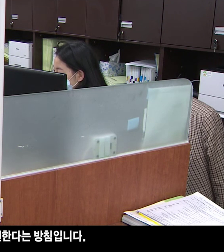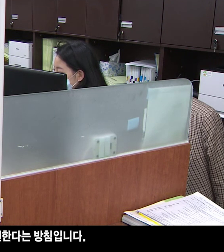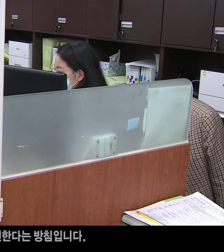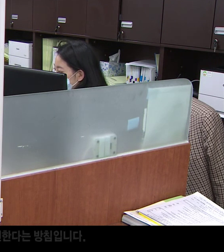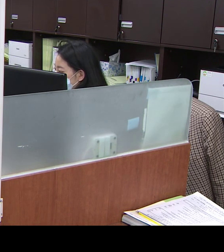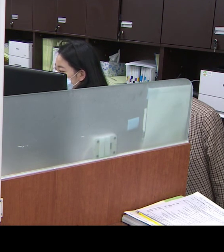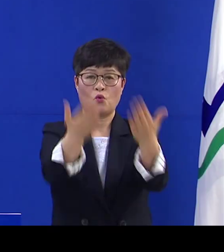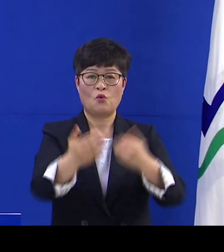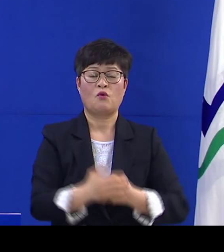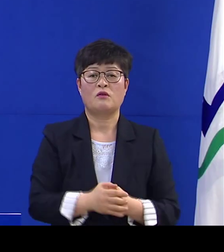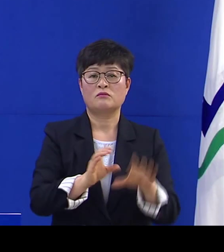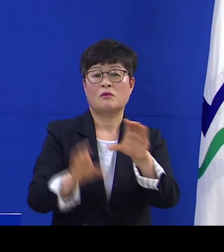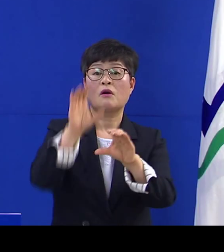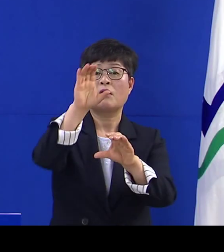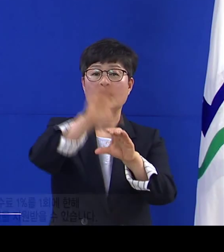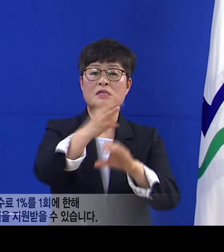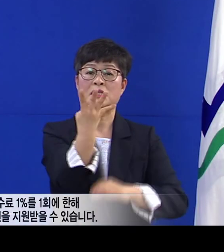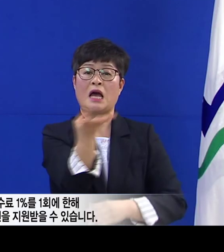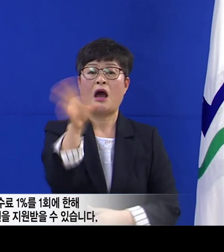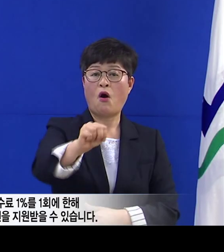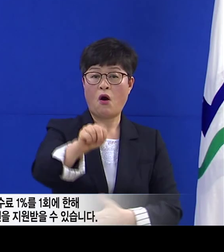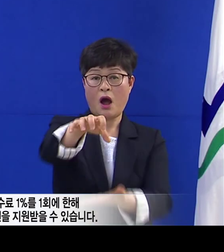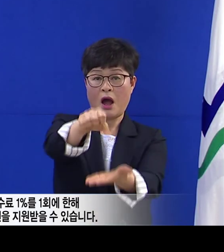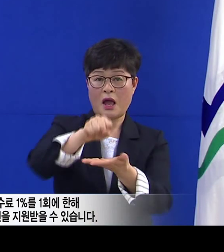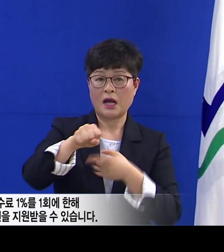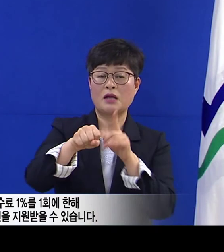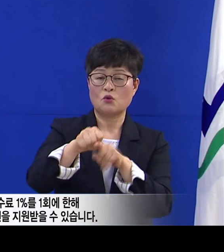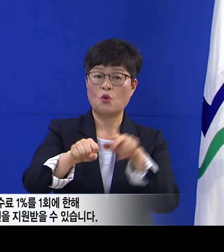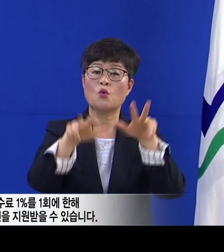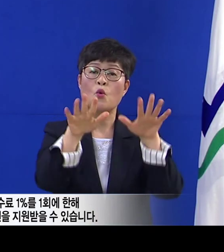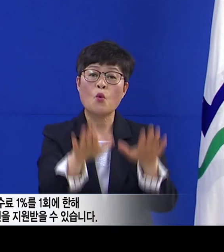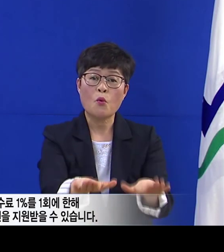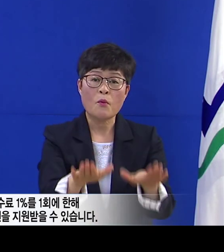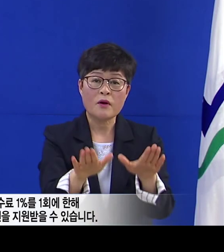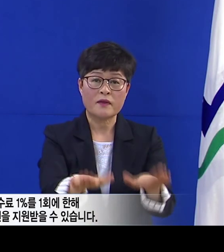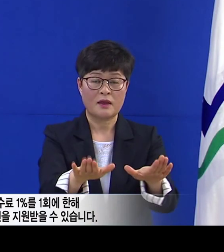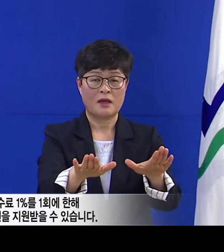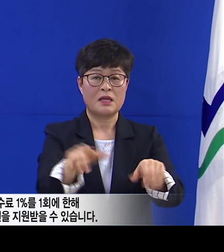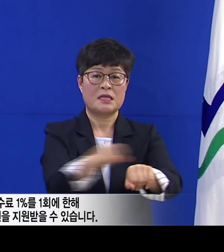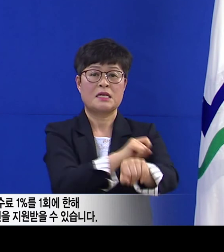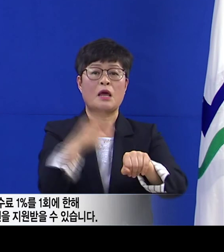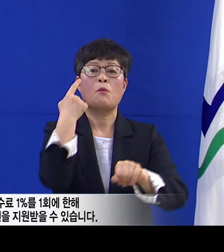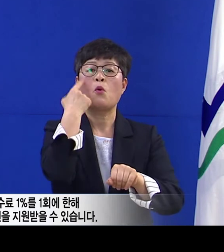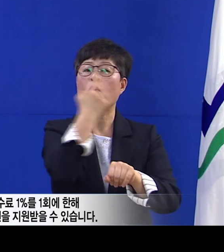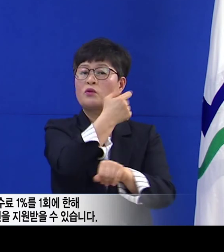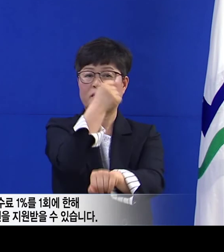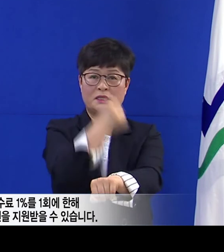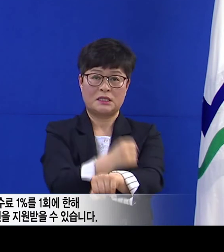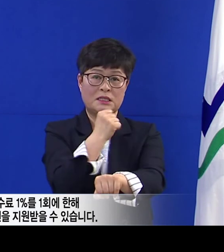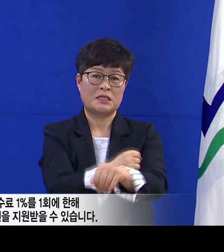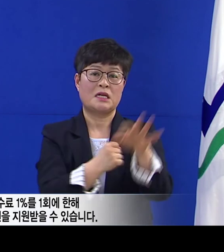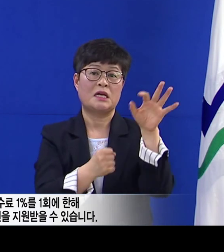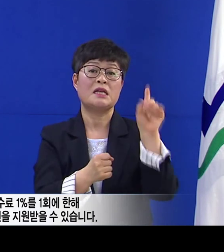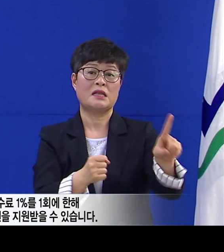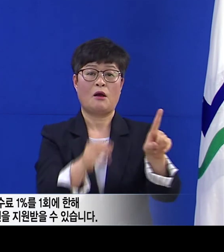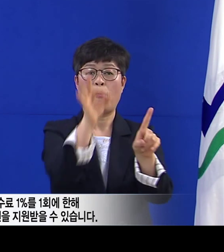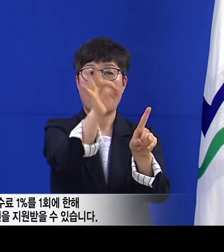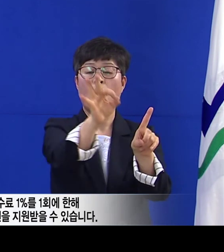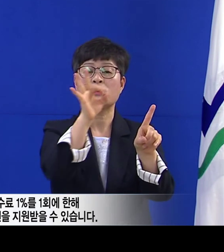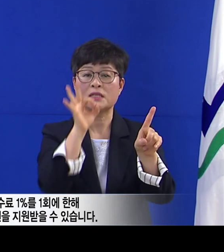추경에서 4억 원을 확보해 이번 소상공인 특례보증 수수료 1%를